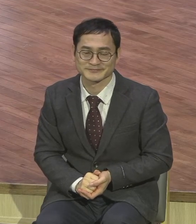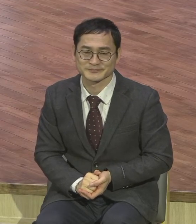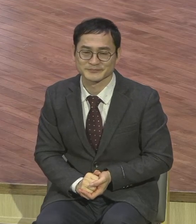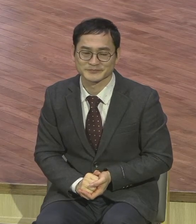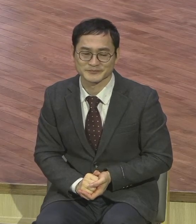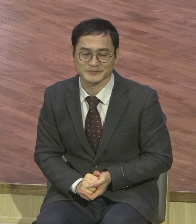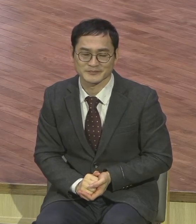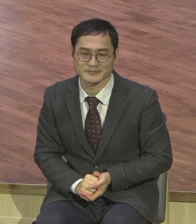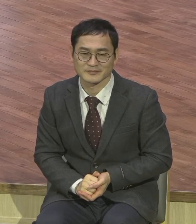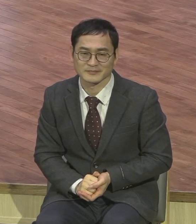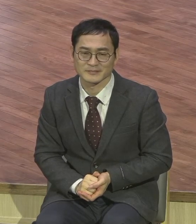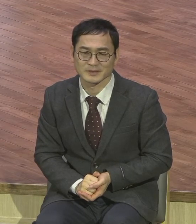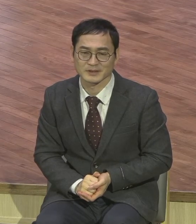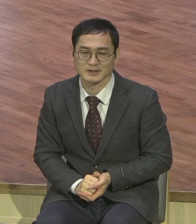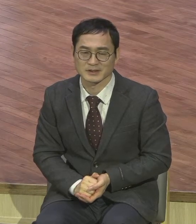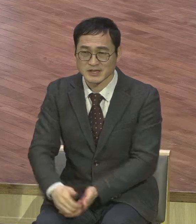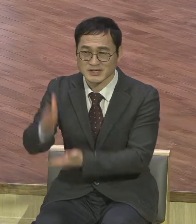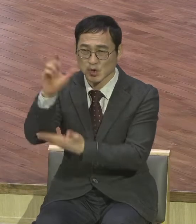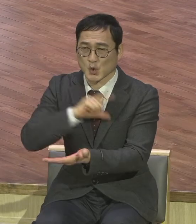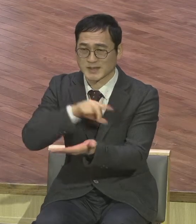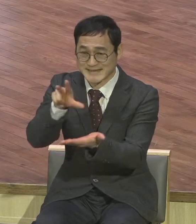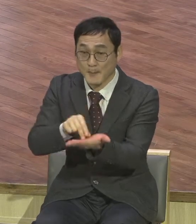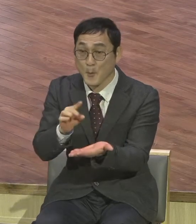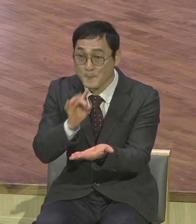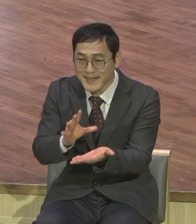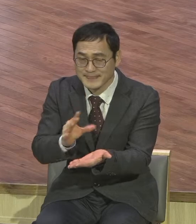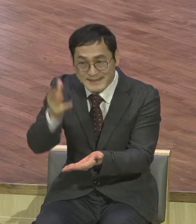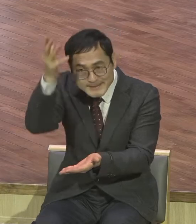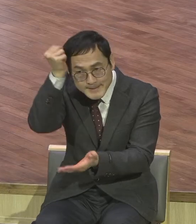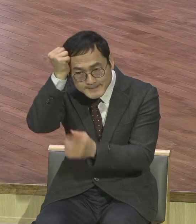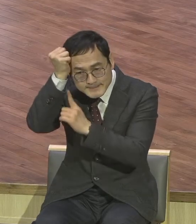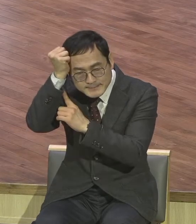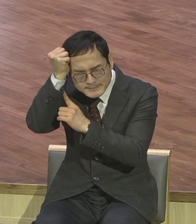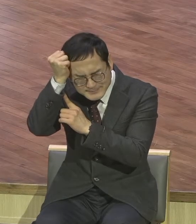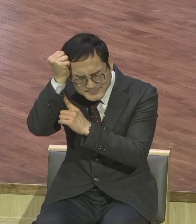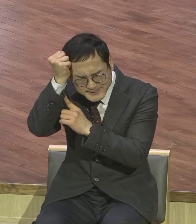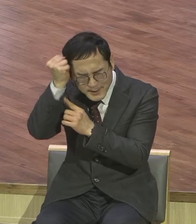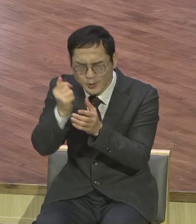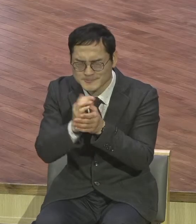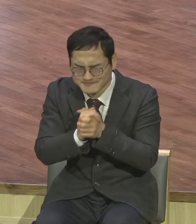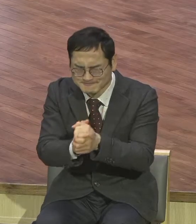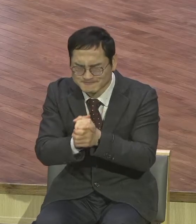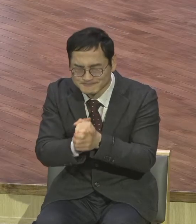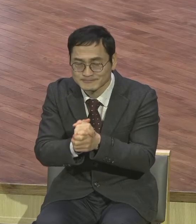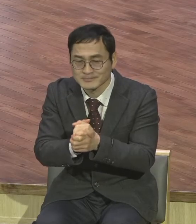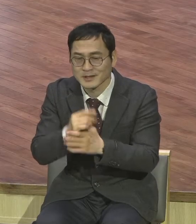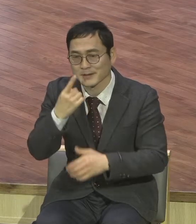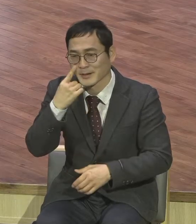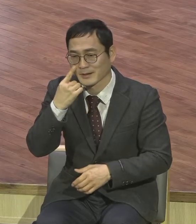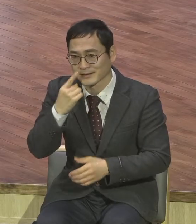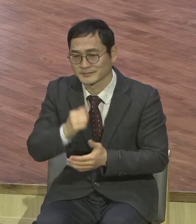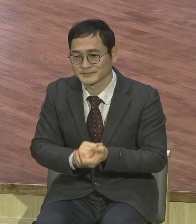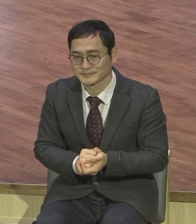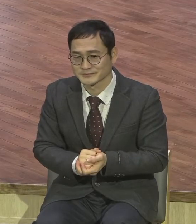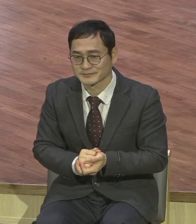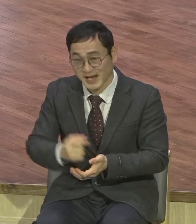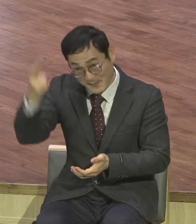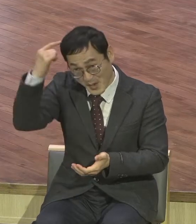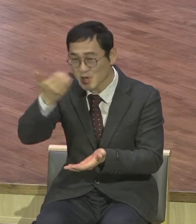설교 제목만 잡고 묵상해 보세요. 제가 한 주간 동안 다른 거 나쁜 머리 가지고 자꾸 외우려고 하면 머리 아프니까.